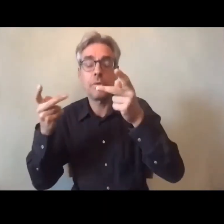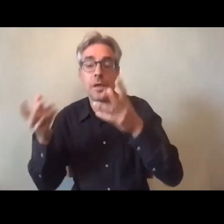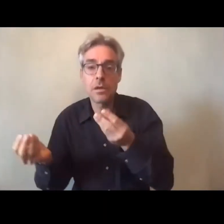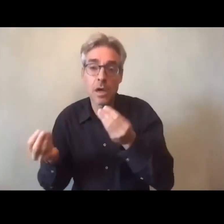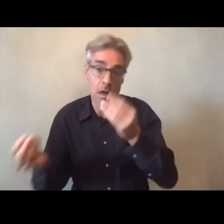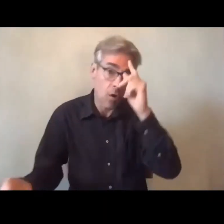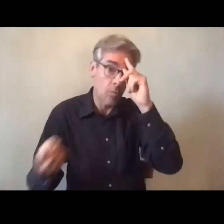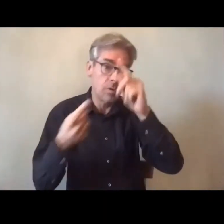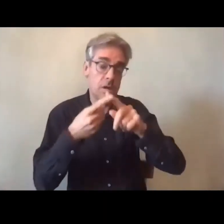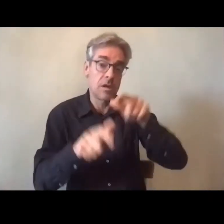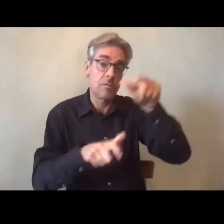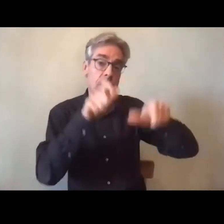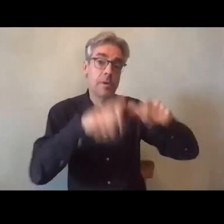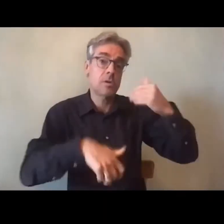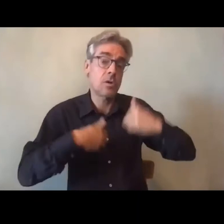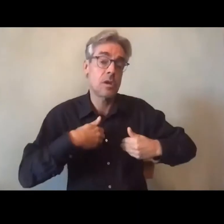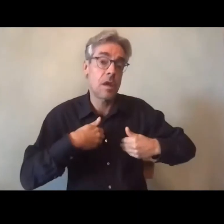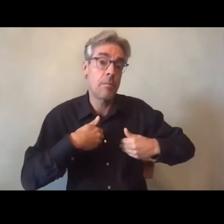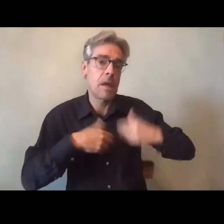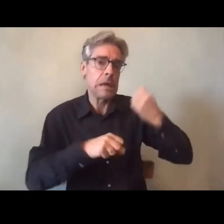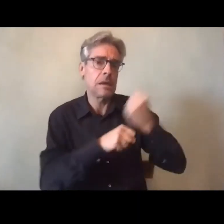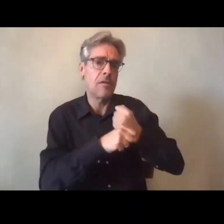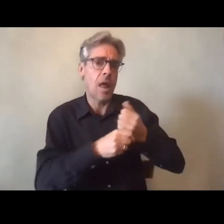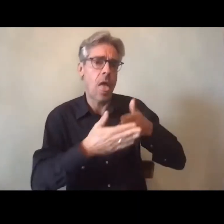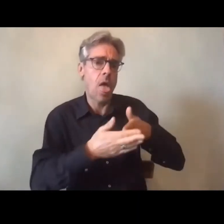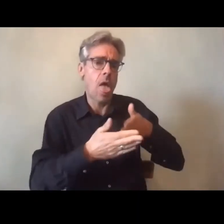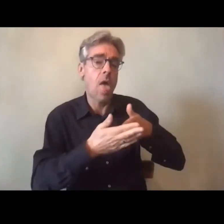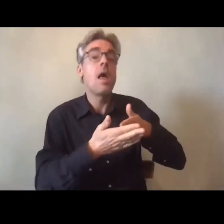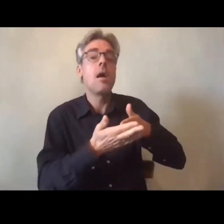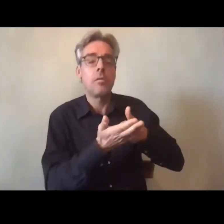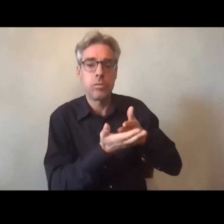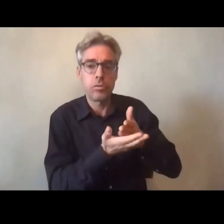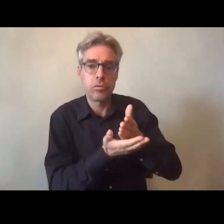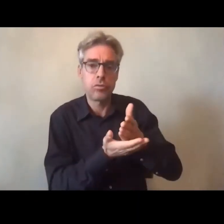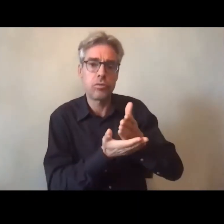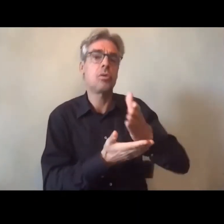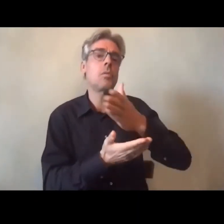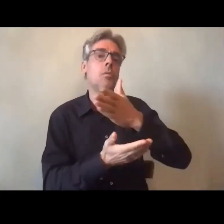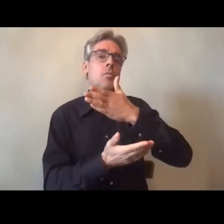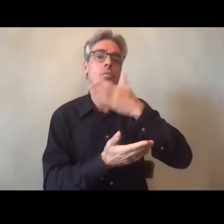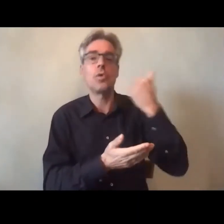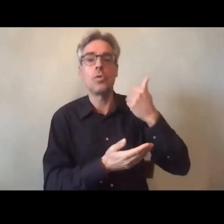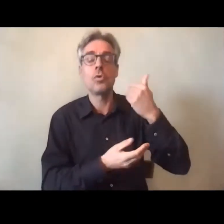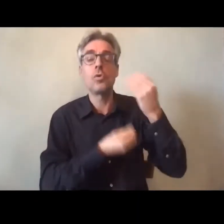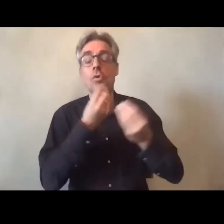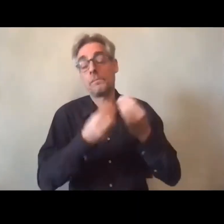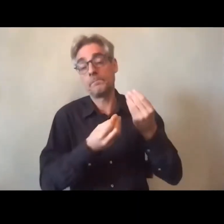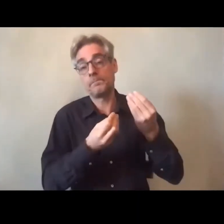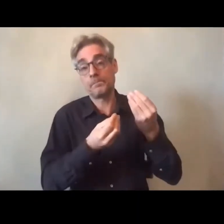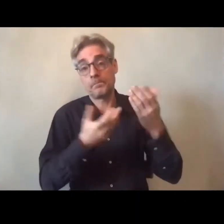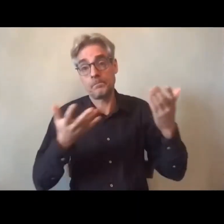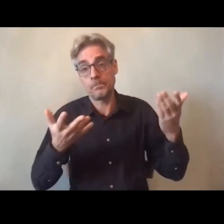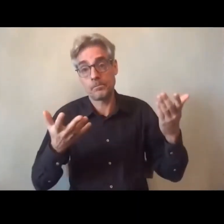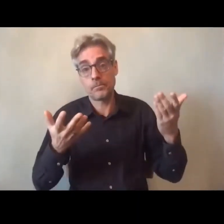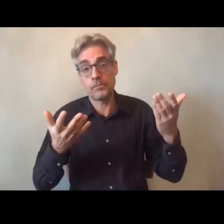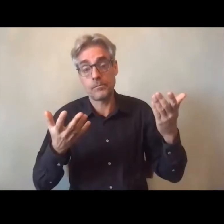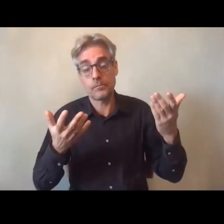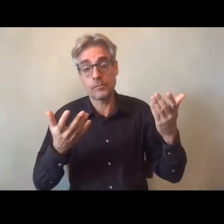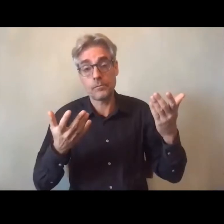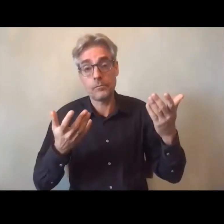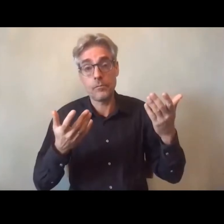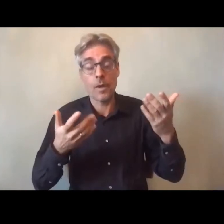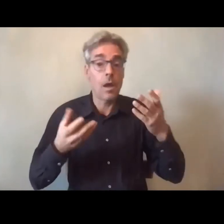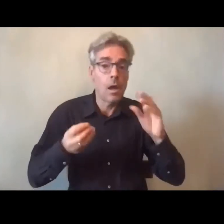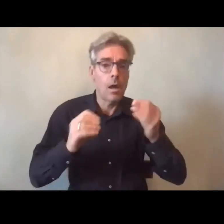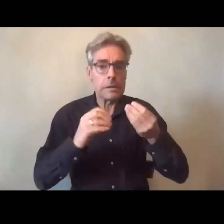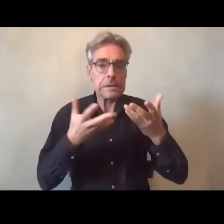à des personnes en situation de handicap qui sont frappées un jour dans leur vie par cette situation et confrontées à une